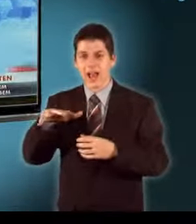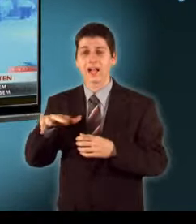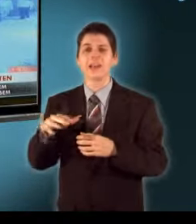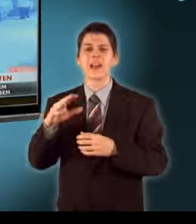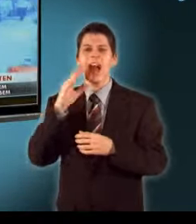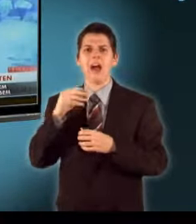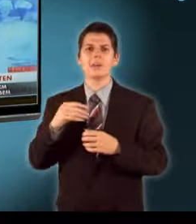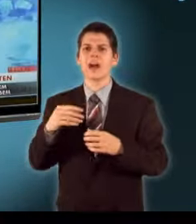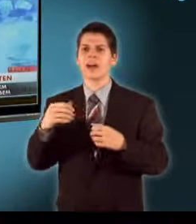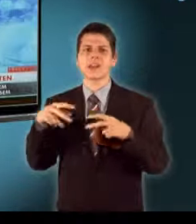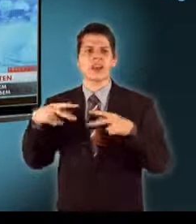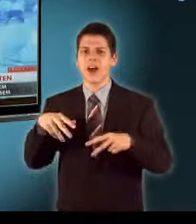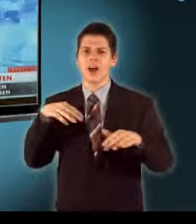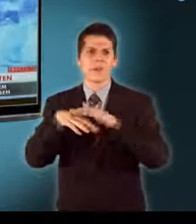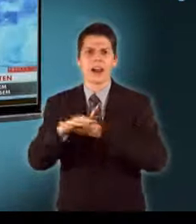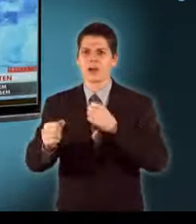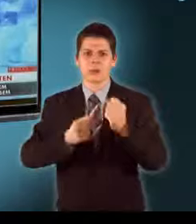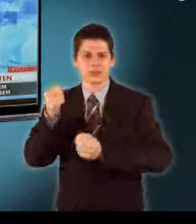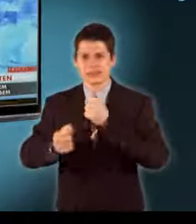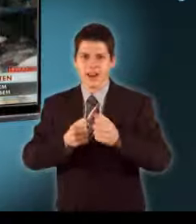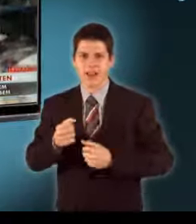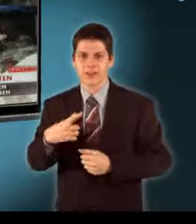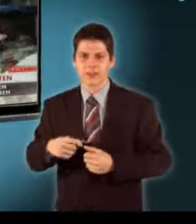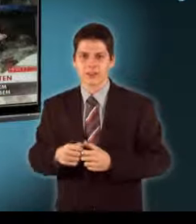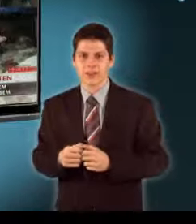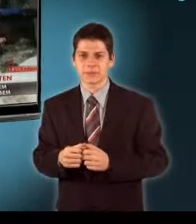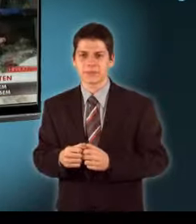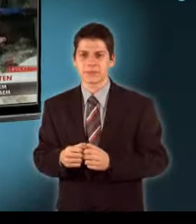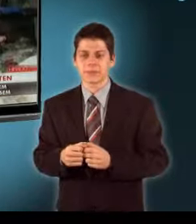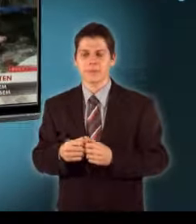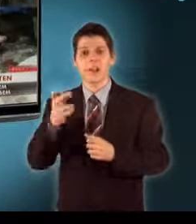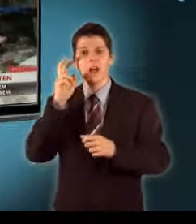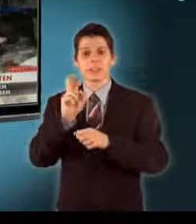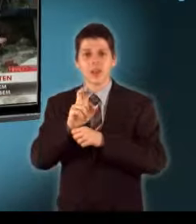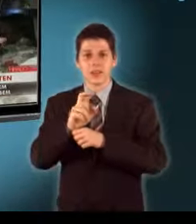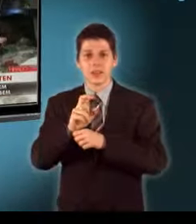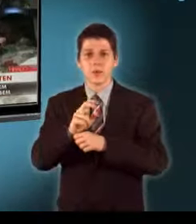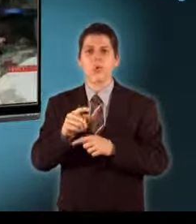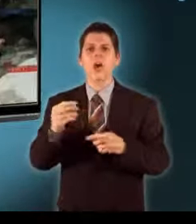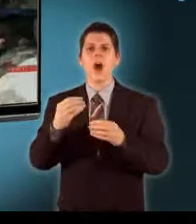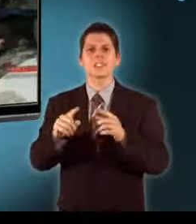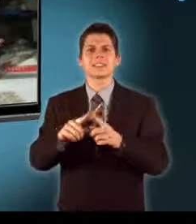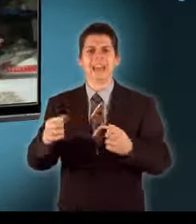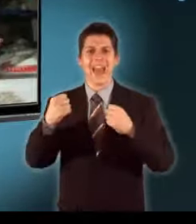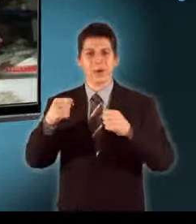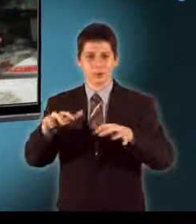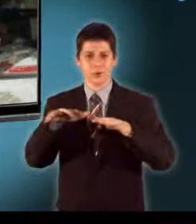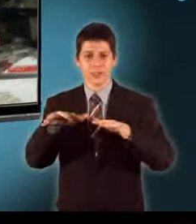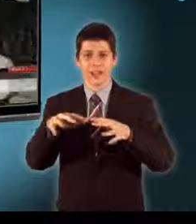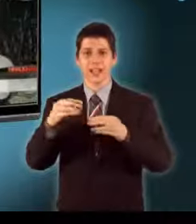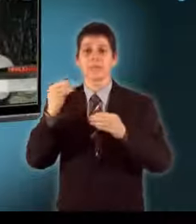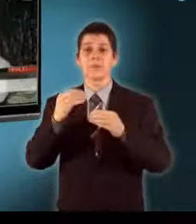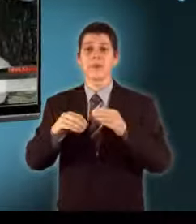rémülten menekültek az utcákra, amikor remegni kezdett a föld Szakértők szerint Haiti-n azért is ilyen óriási a